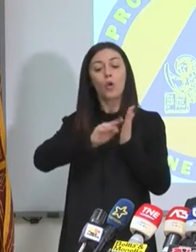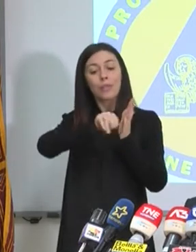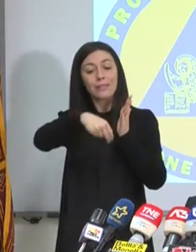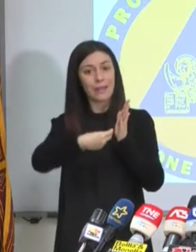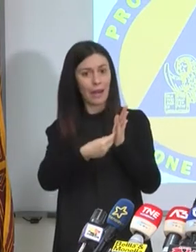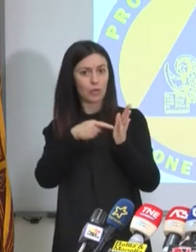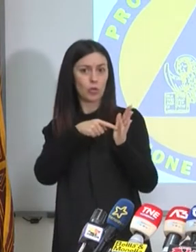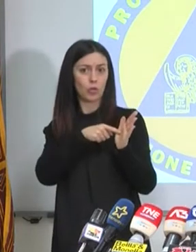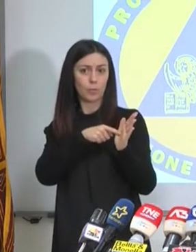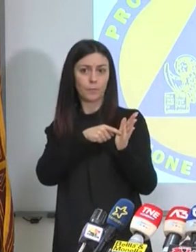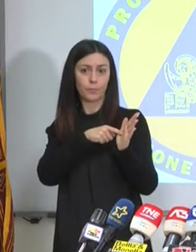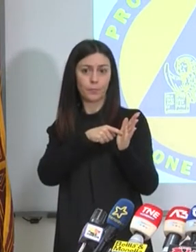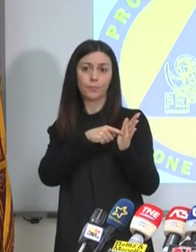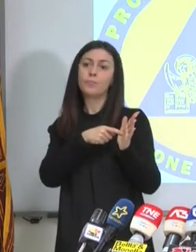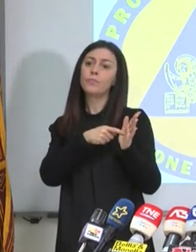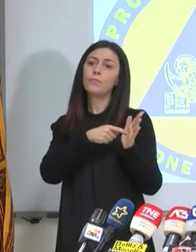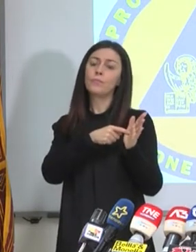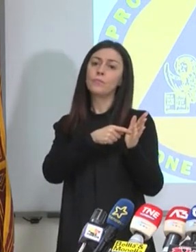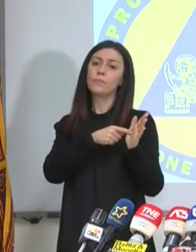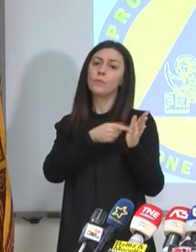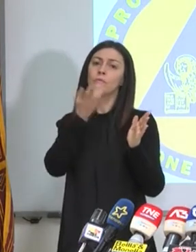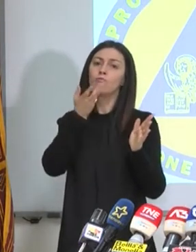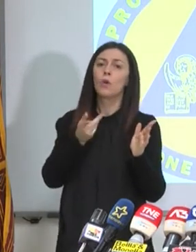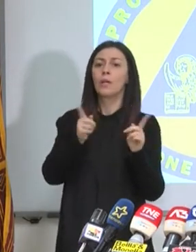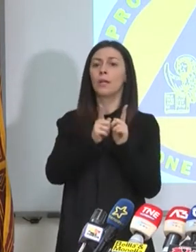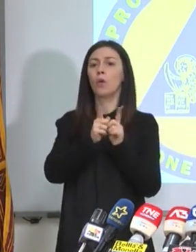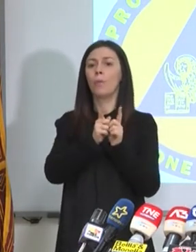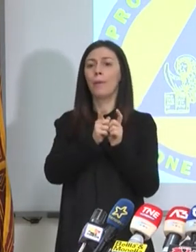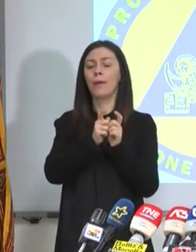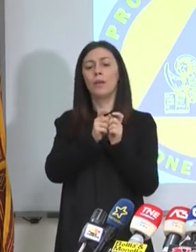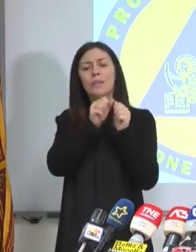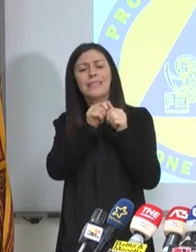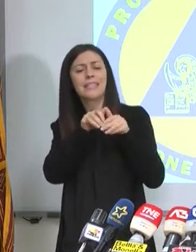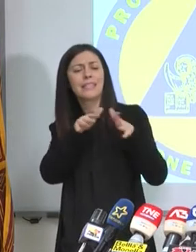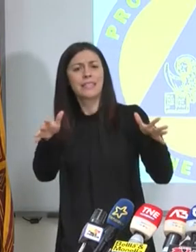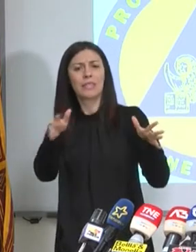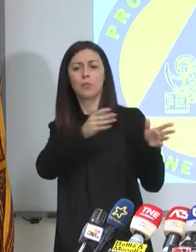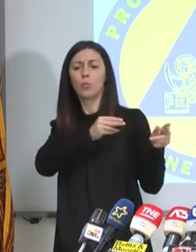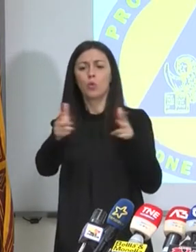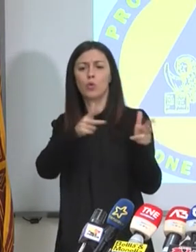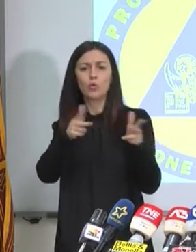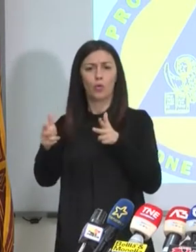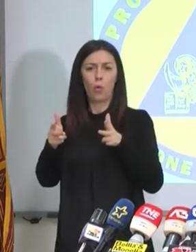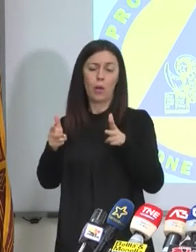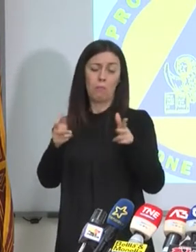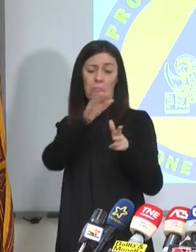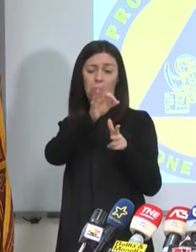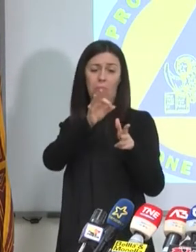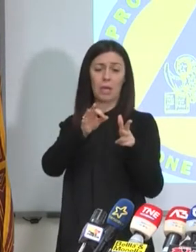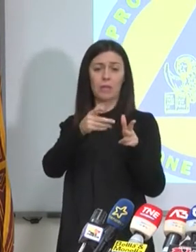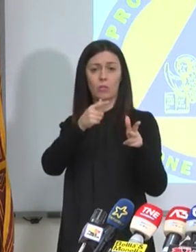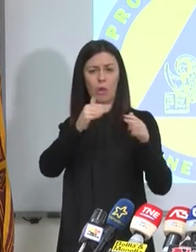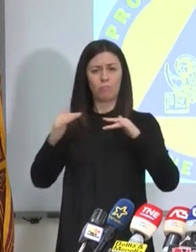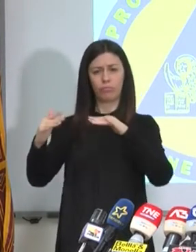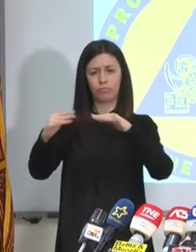d'ombrello a favore poi di una distribuzione a rispetto agli stati membri. Dove da quello che dato a sapere l